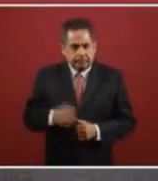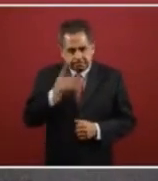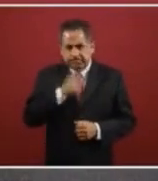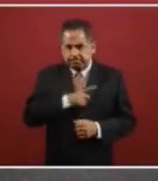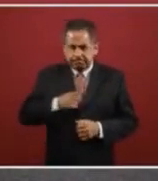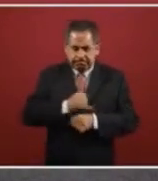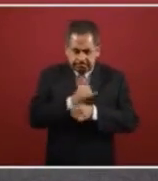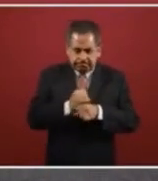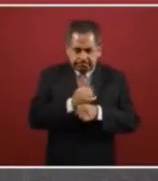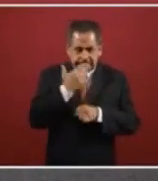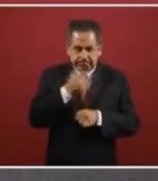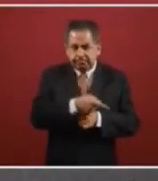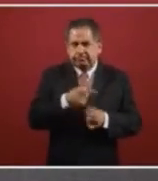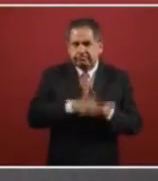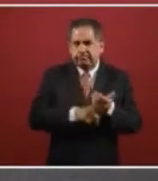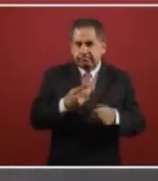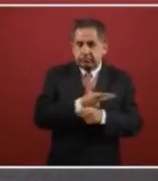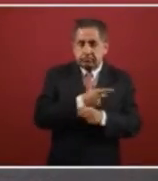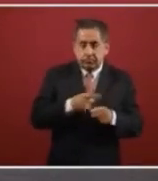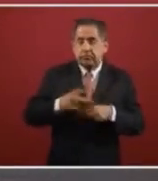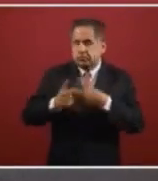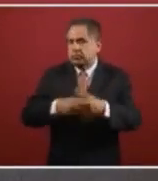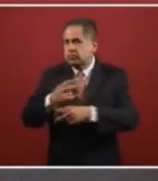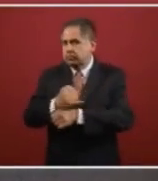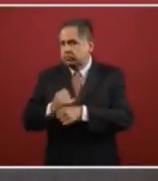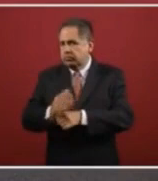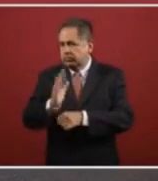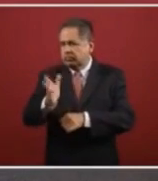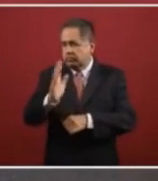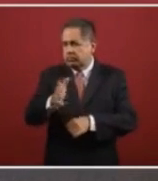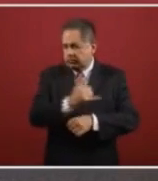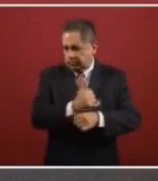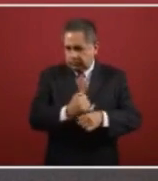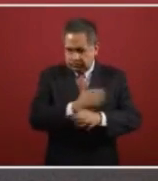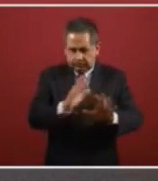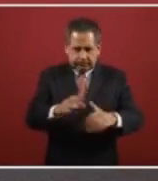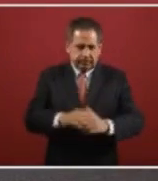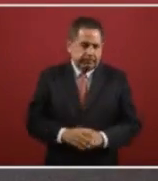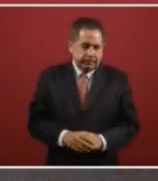investigar bien el asunto y se está haciendo